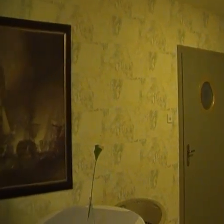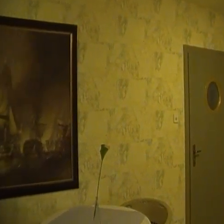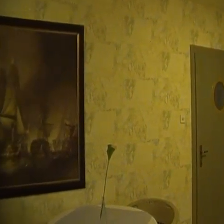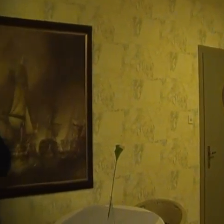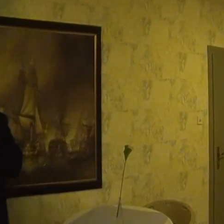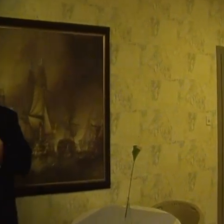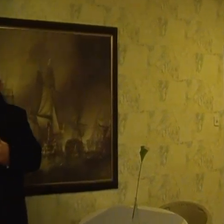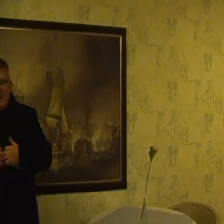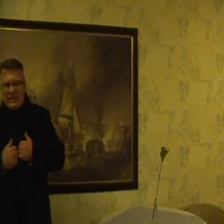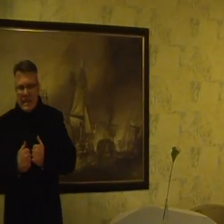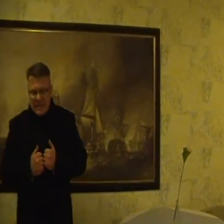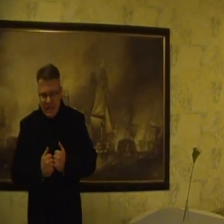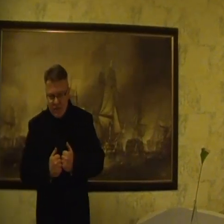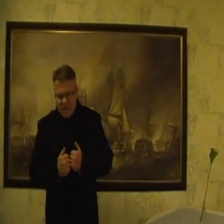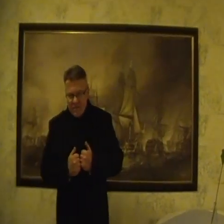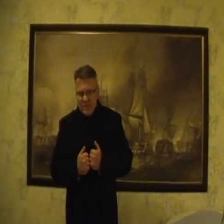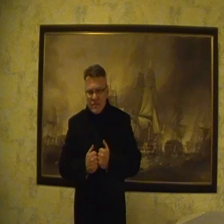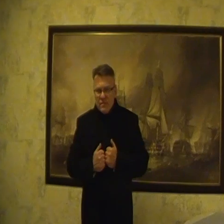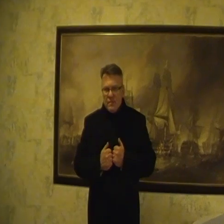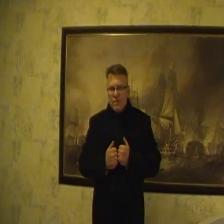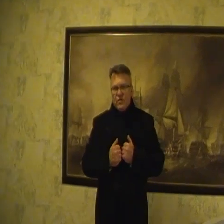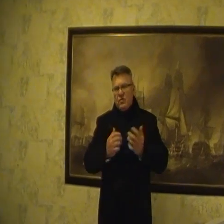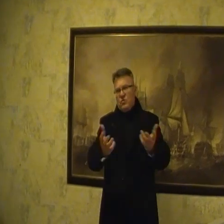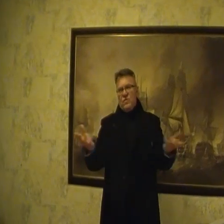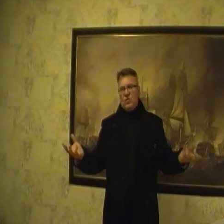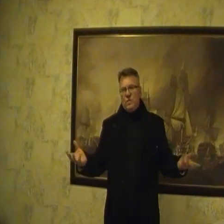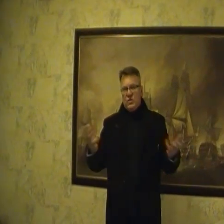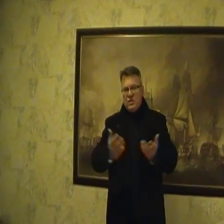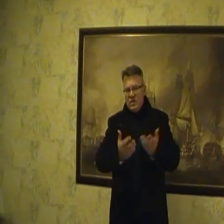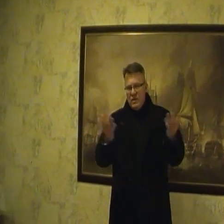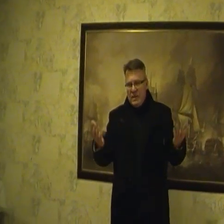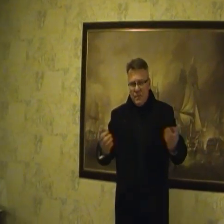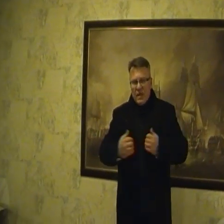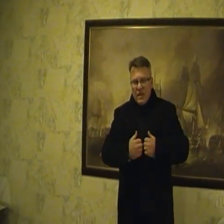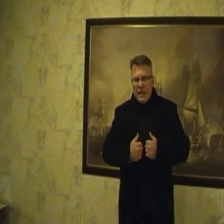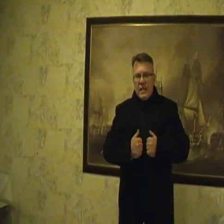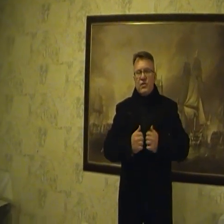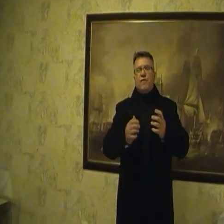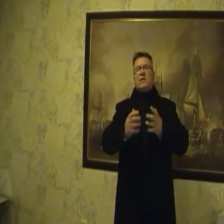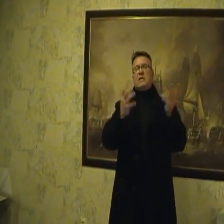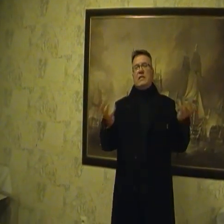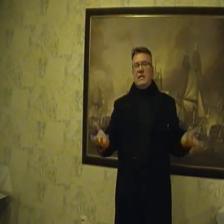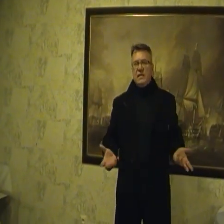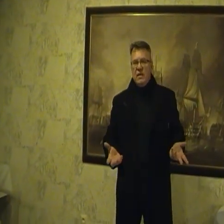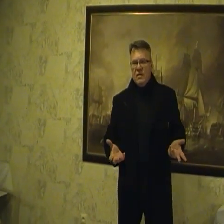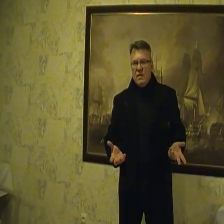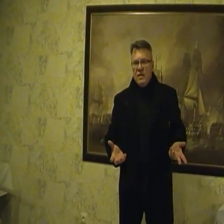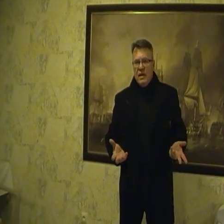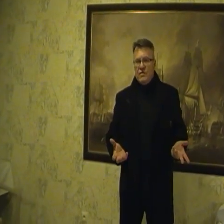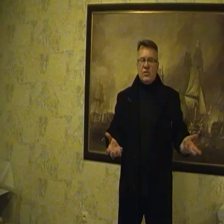kwestie strategiczne. Bo to oczywiście tłumaczy nam pięknie, dlaczego w Polsce jest nędza. Ale wszyscy